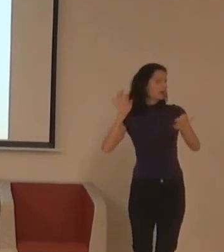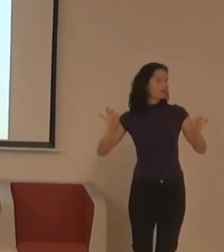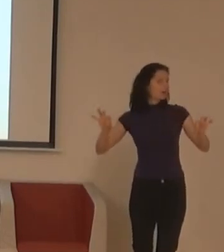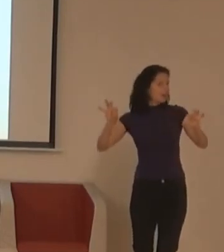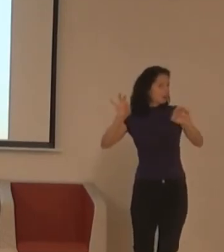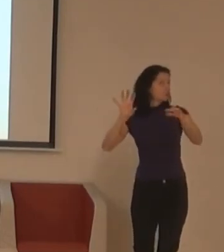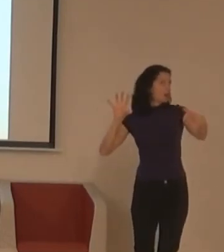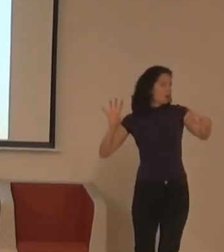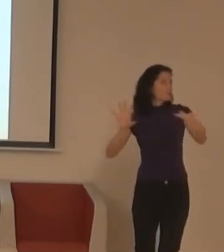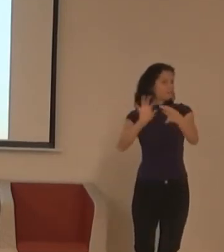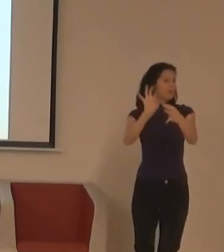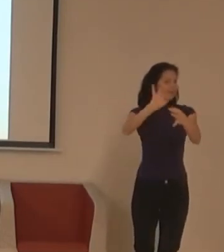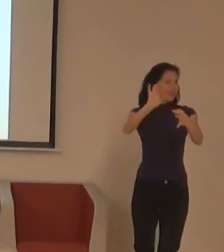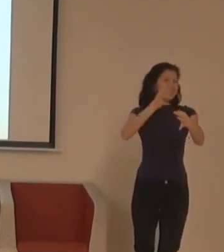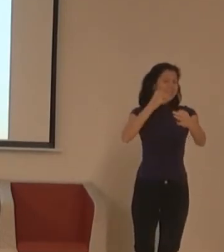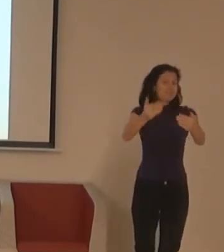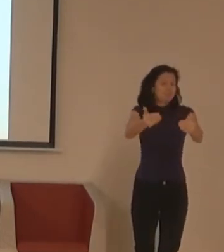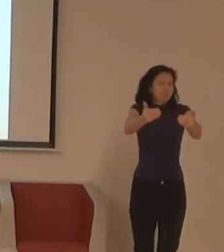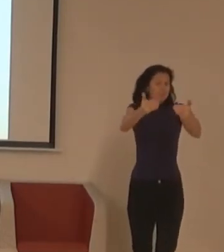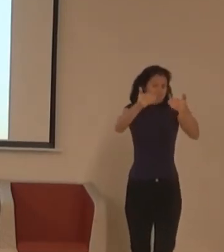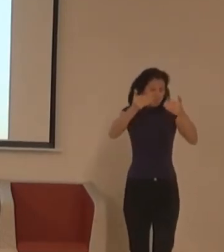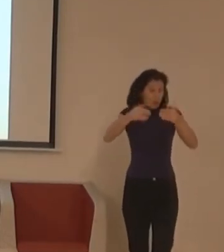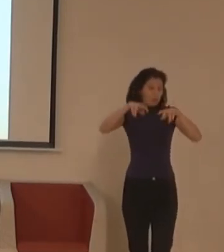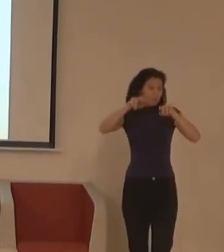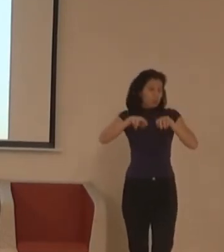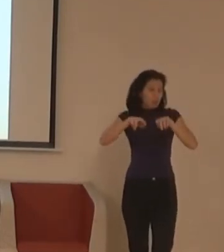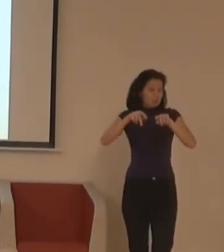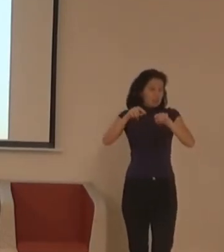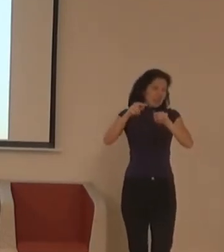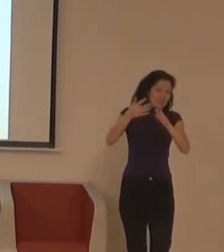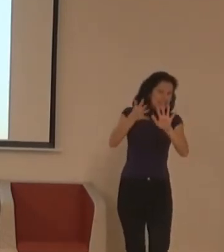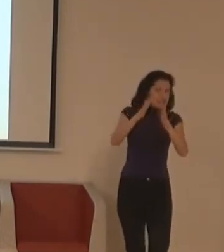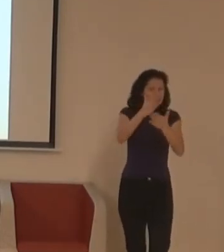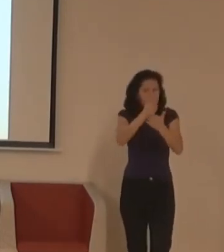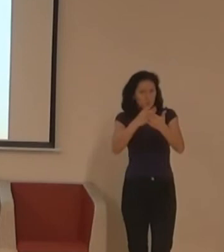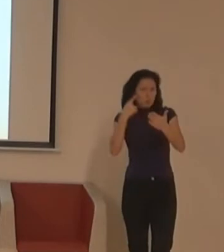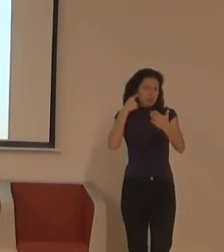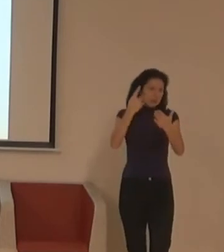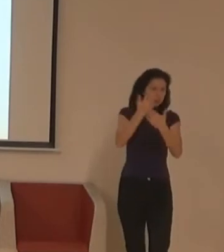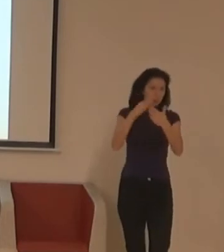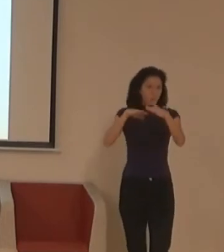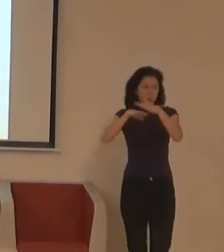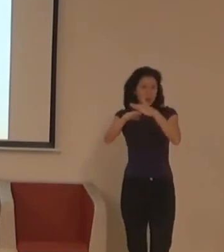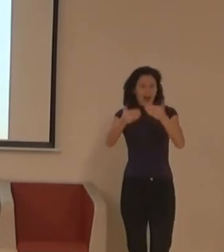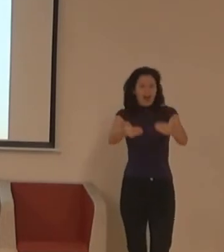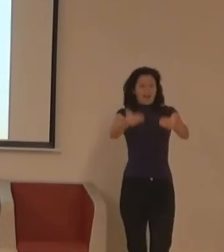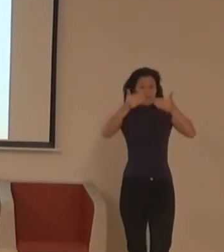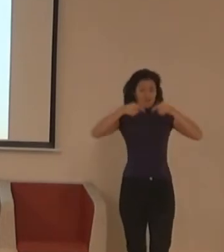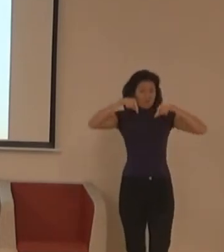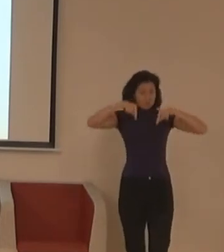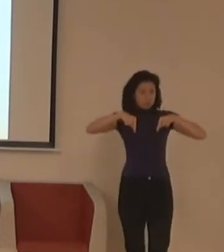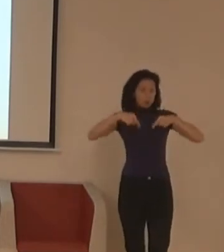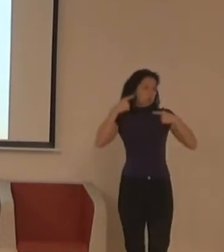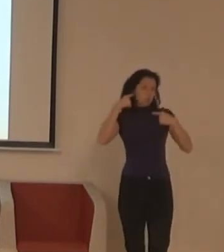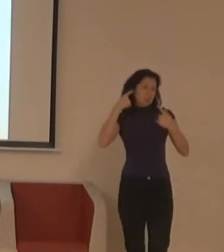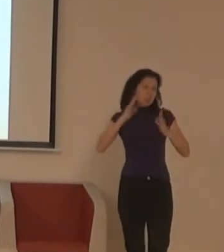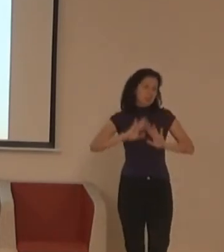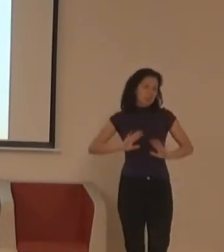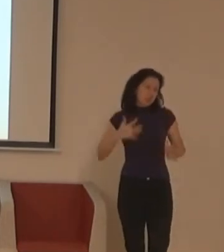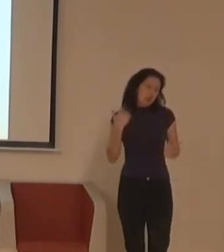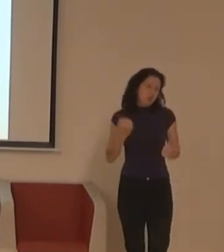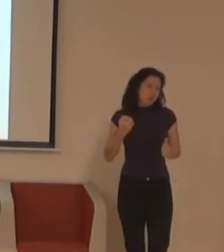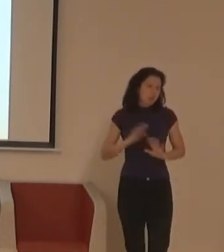před tím, tak toho přesně něco zaslednete, a ve předu už je to 0. Není tam nic. Takže na jedno stranu super věc, opisujeme,